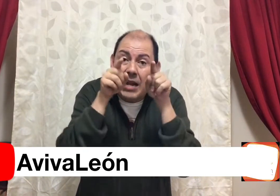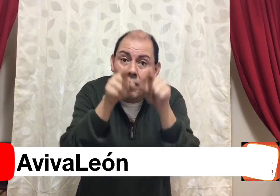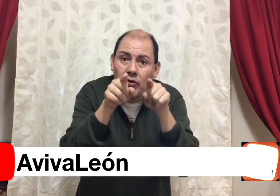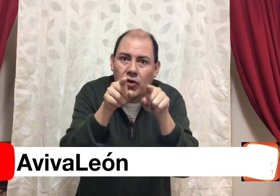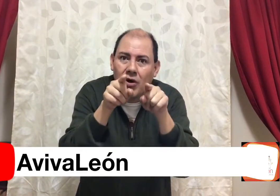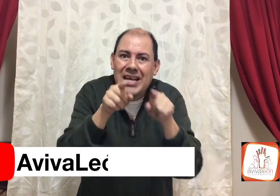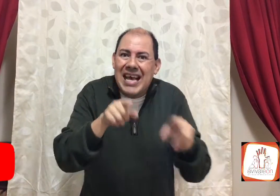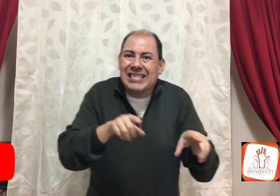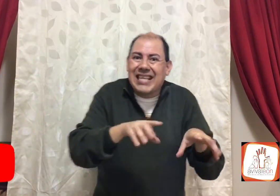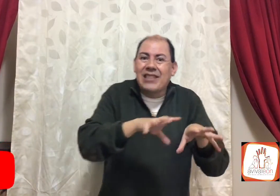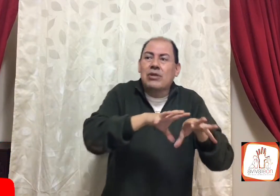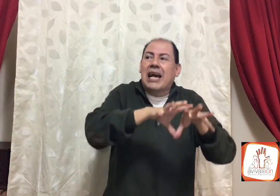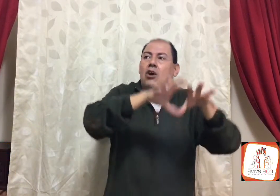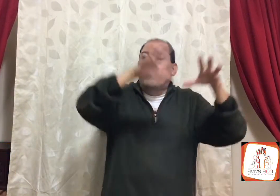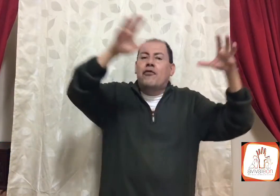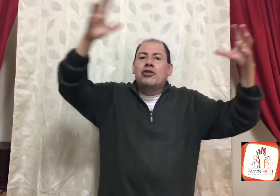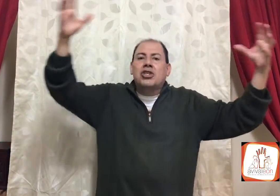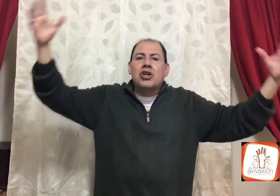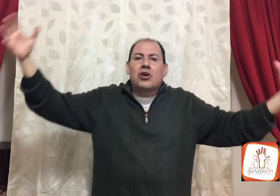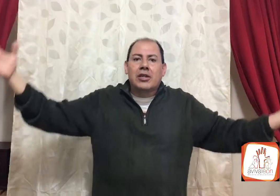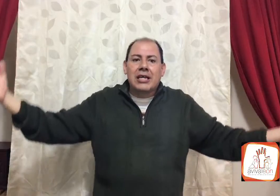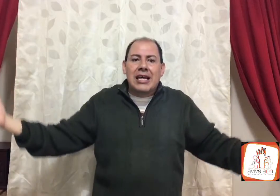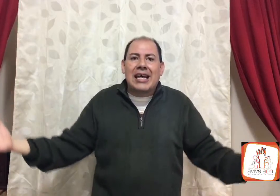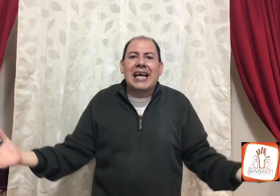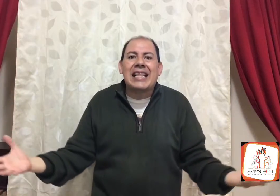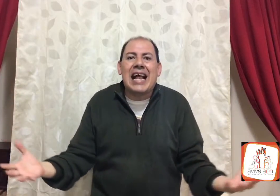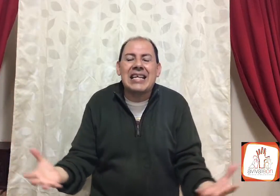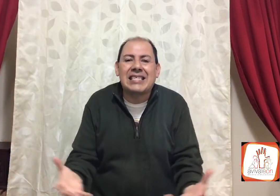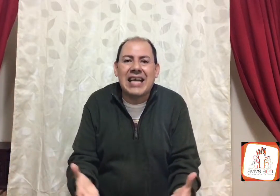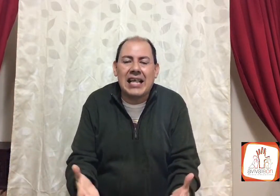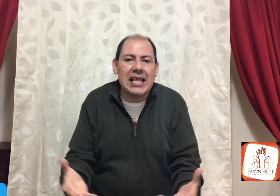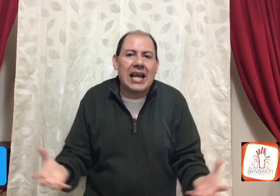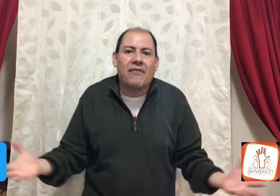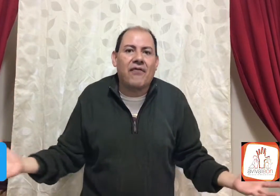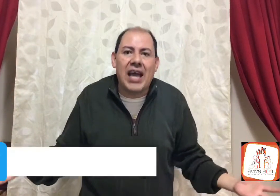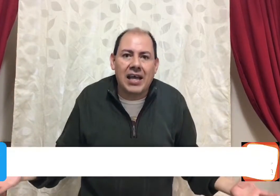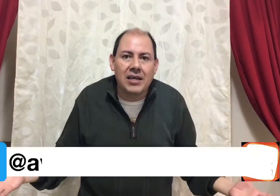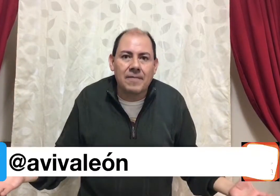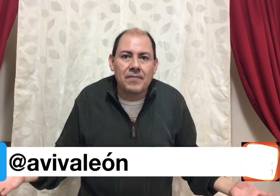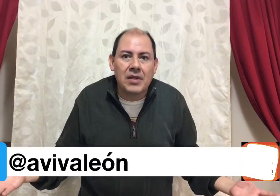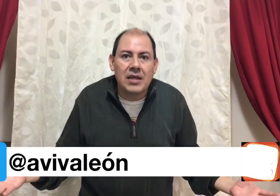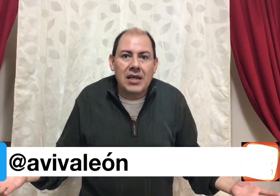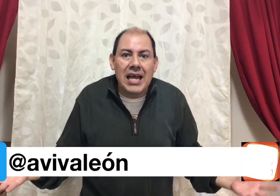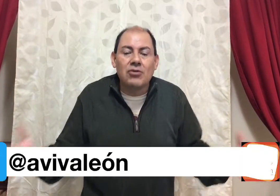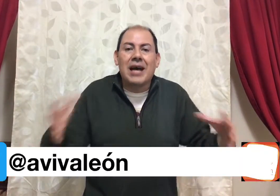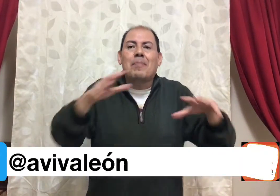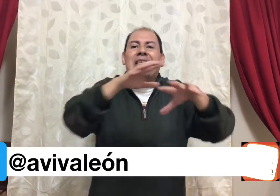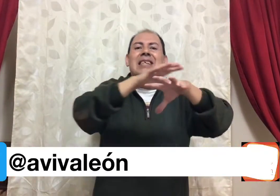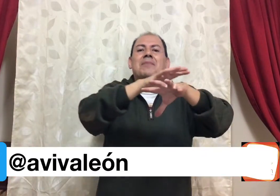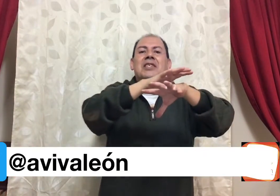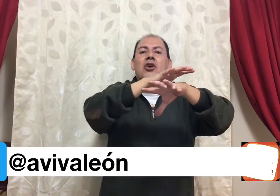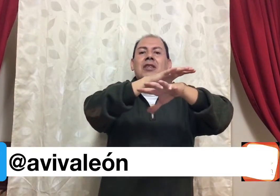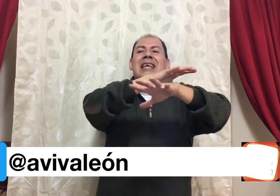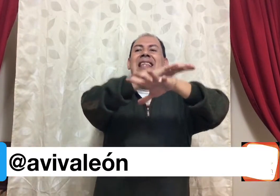el mundo, está en una confusión, generalizada de la fe, en una percepción, de